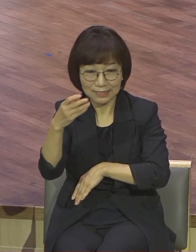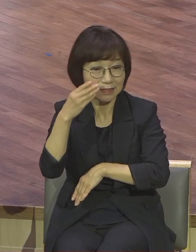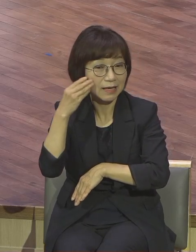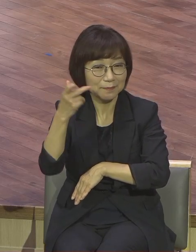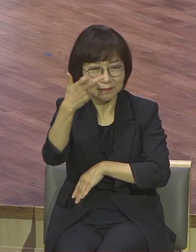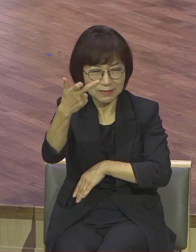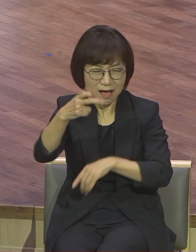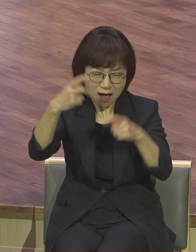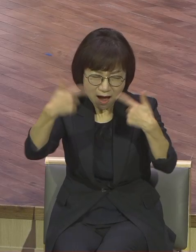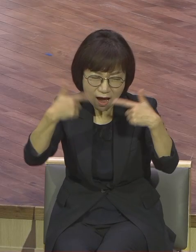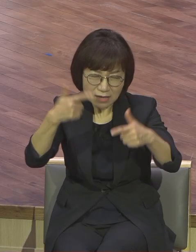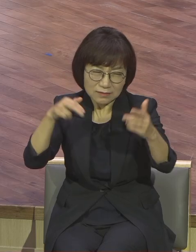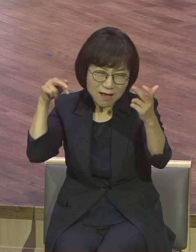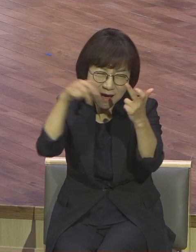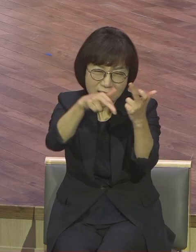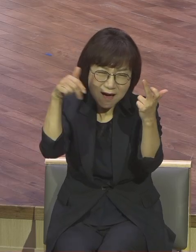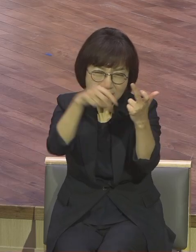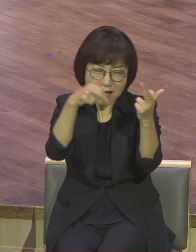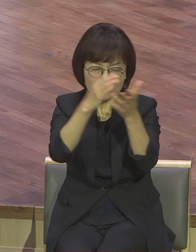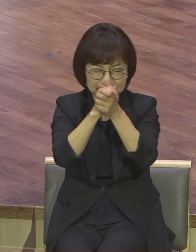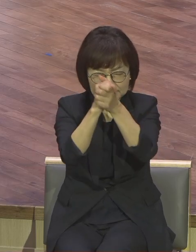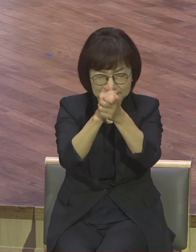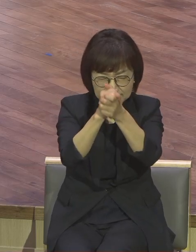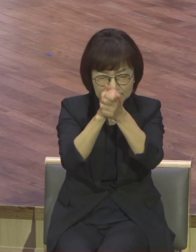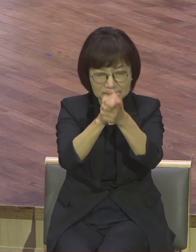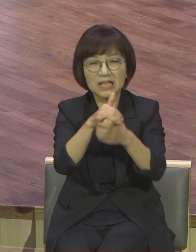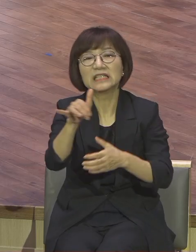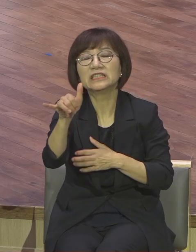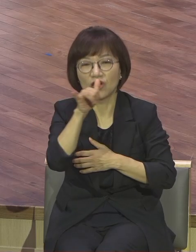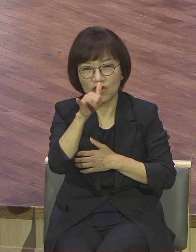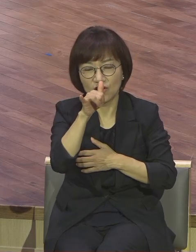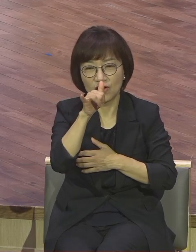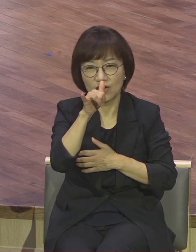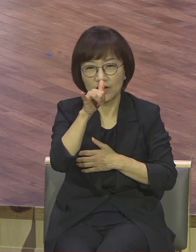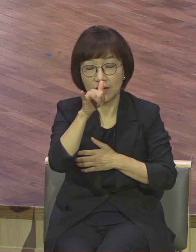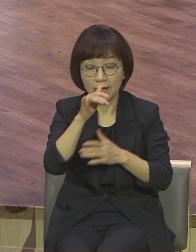예수님께서 평상시 늘 기도하는 습관